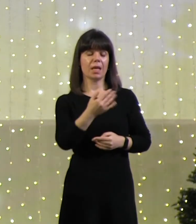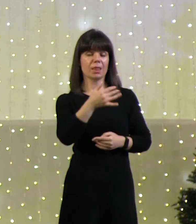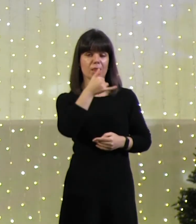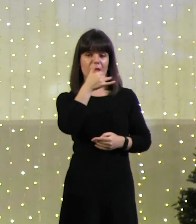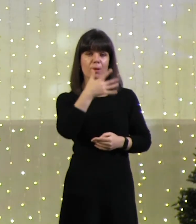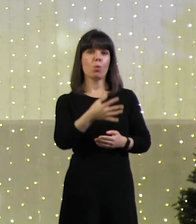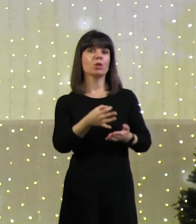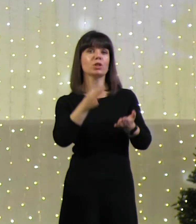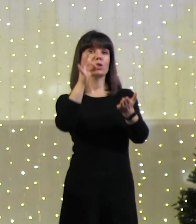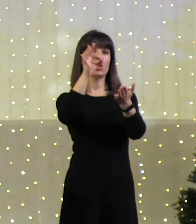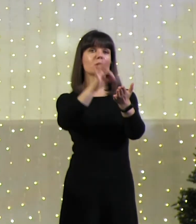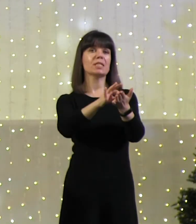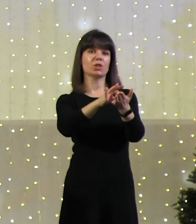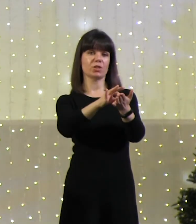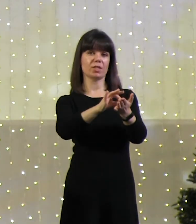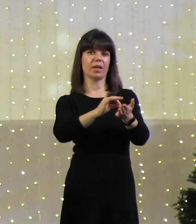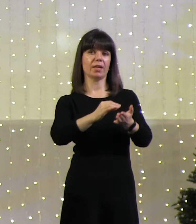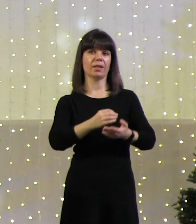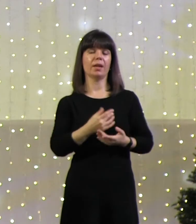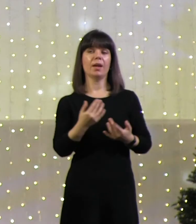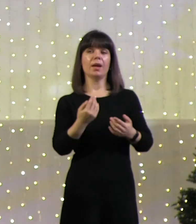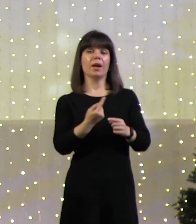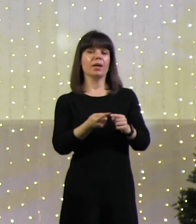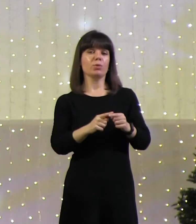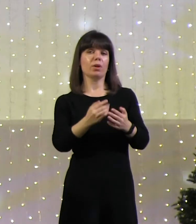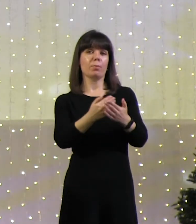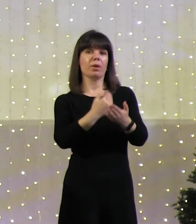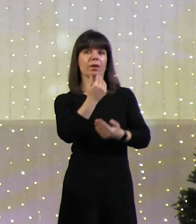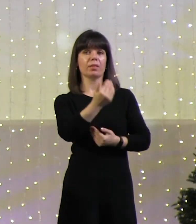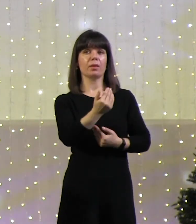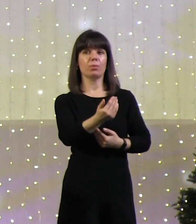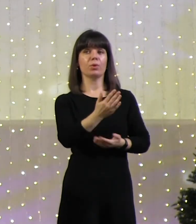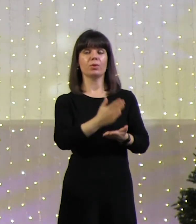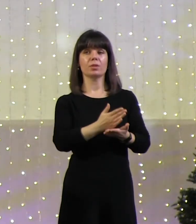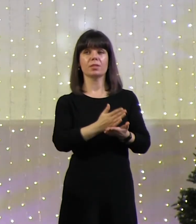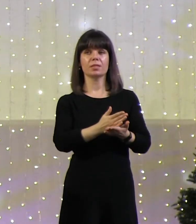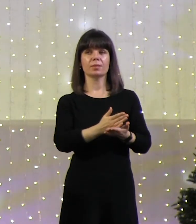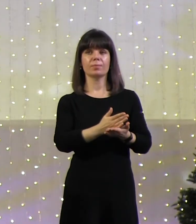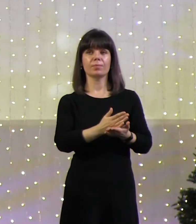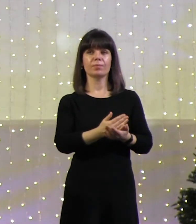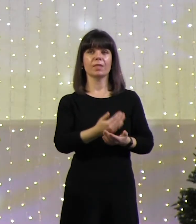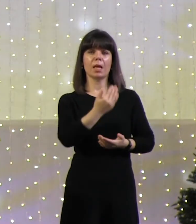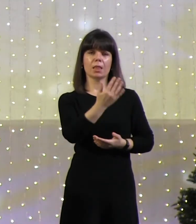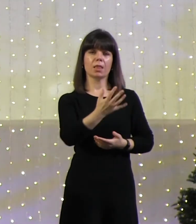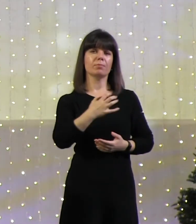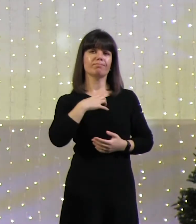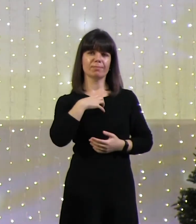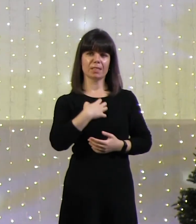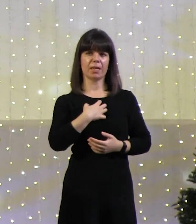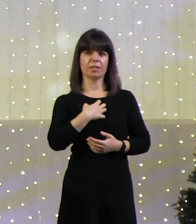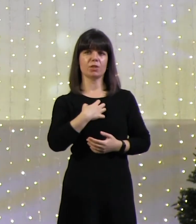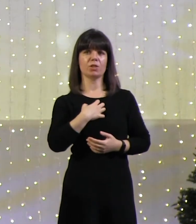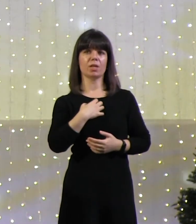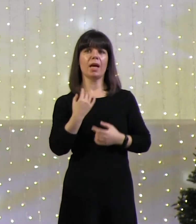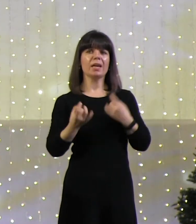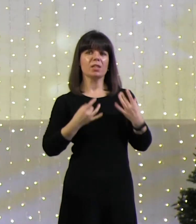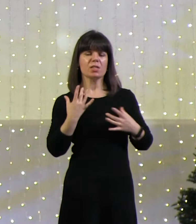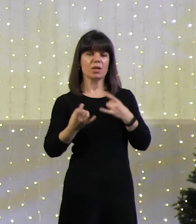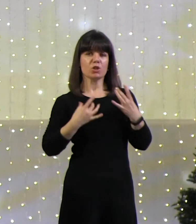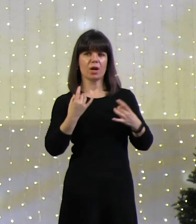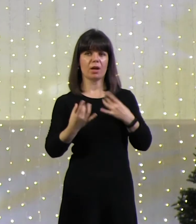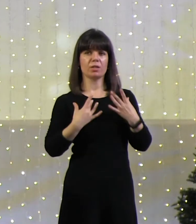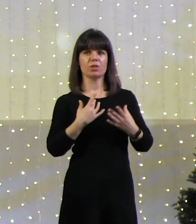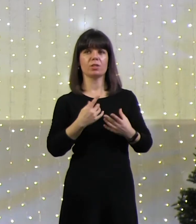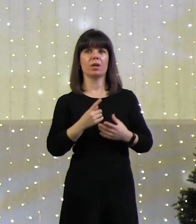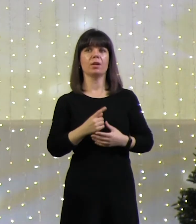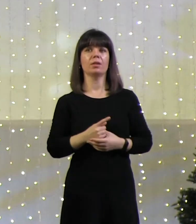можешь достичь целей, которые перед тобой стоят. Ты сердишься, раздражаешься от